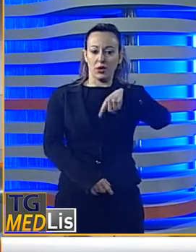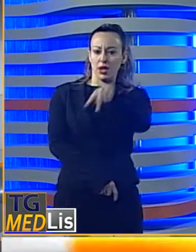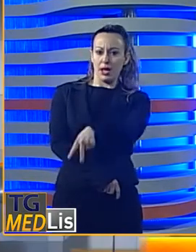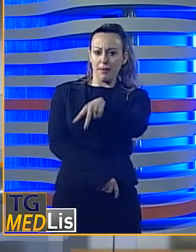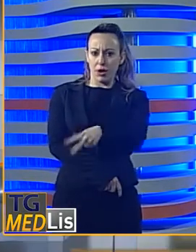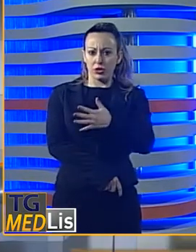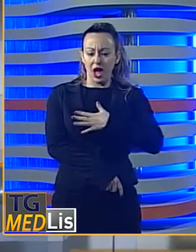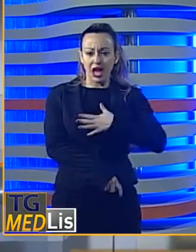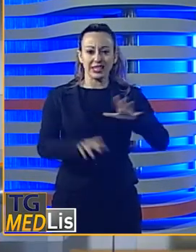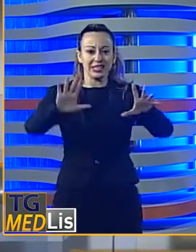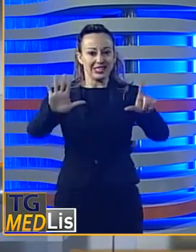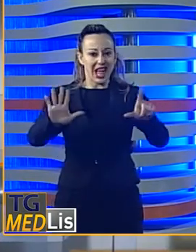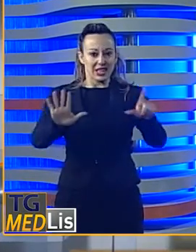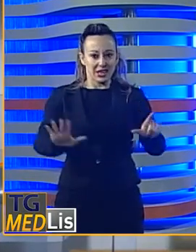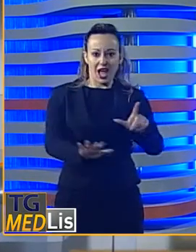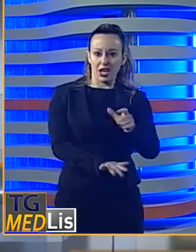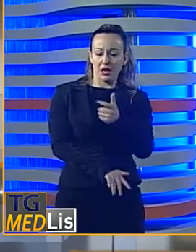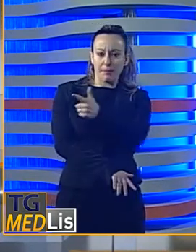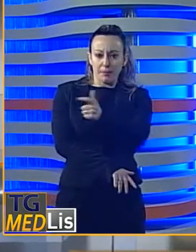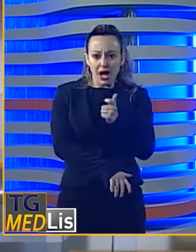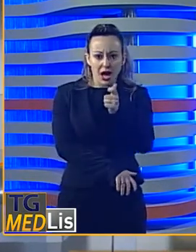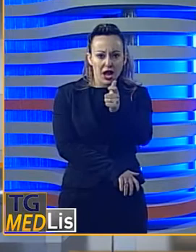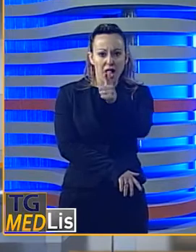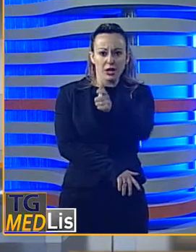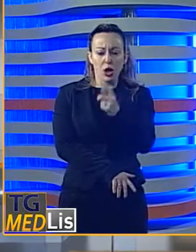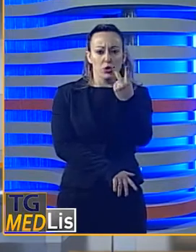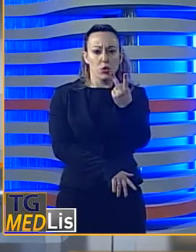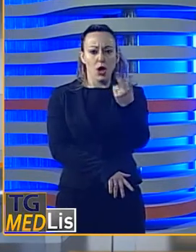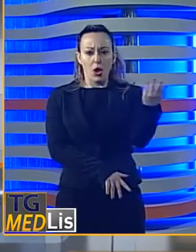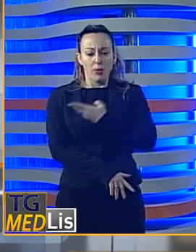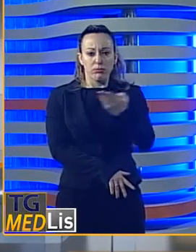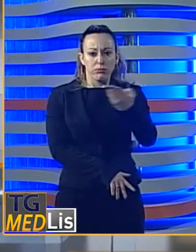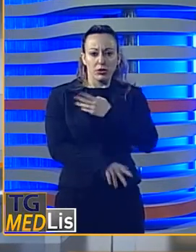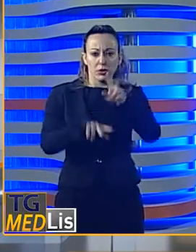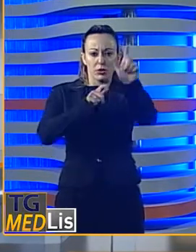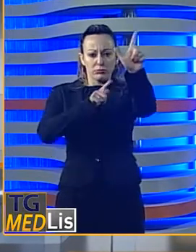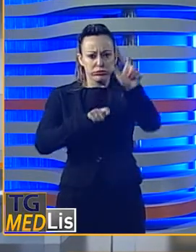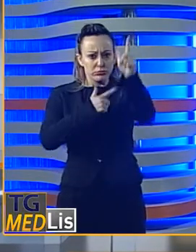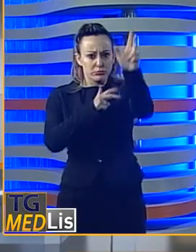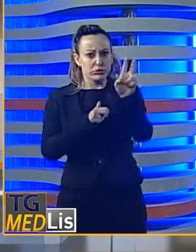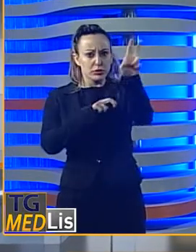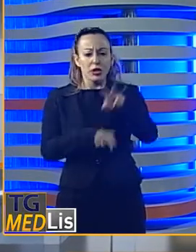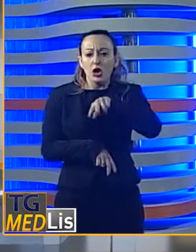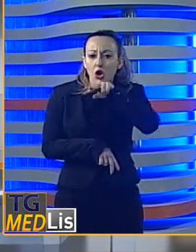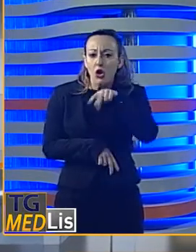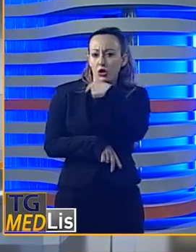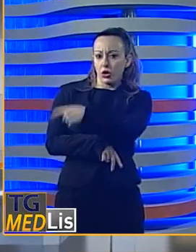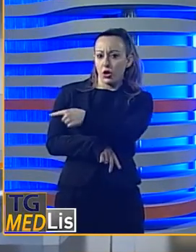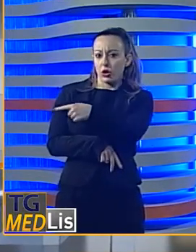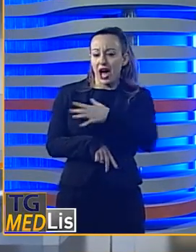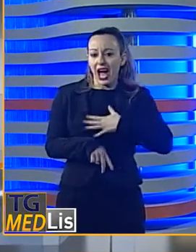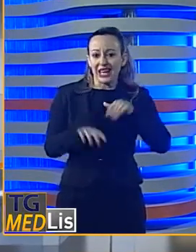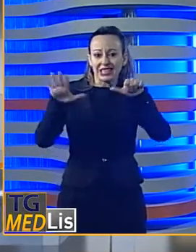Sarebbe stato il nipote di 17 anni a sparare due colpi di fucile al nonno di 61 sull'ex